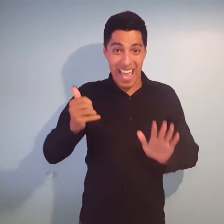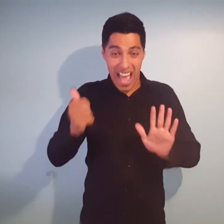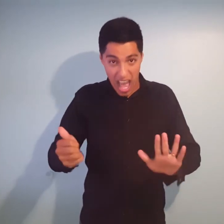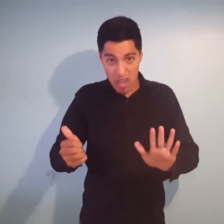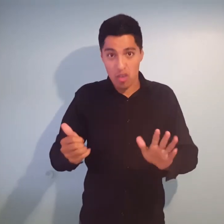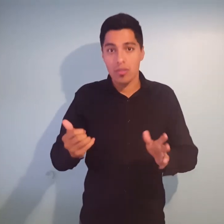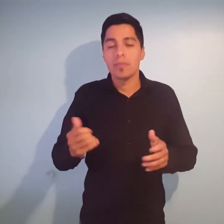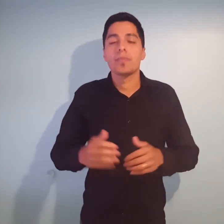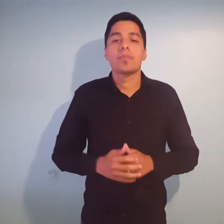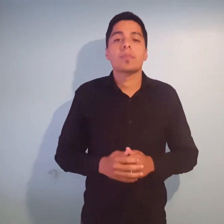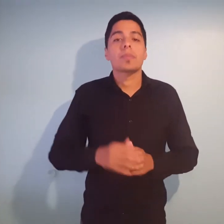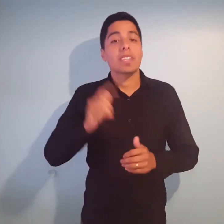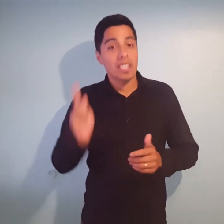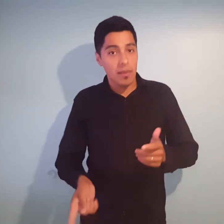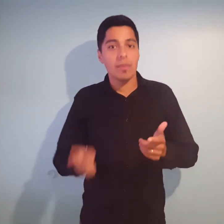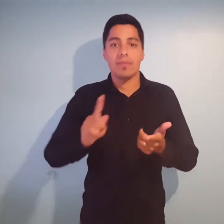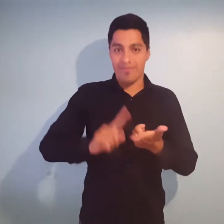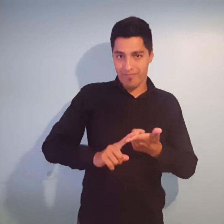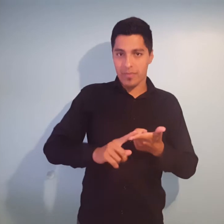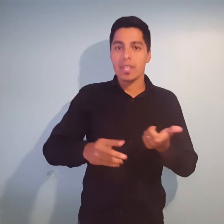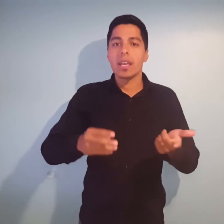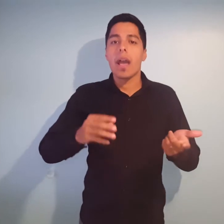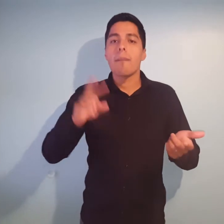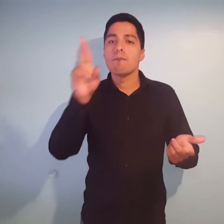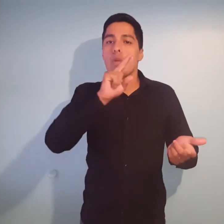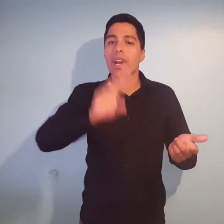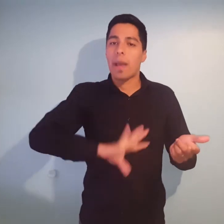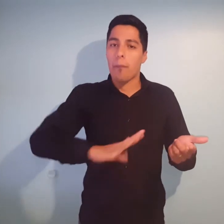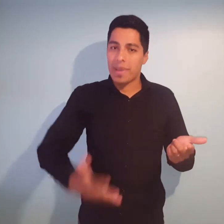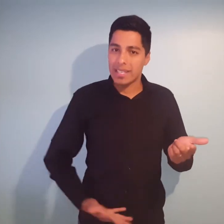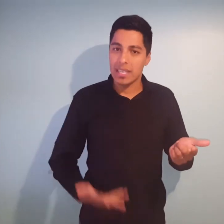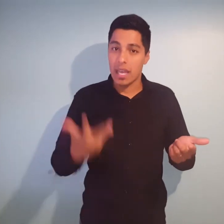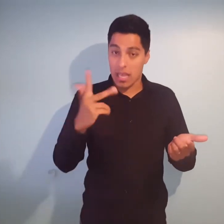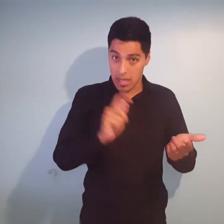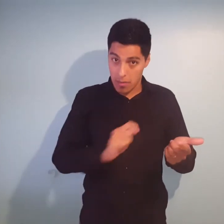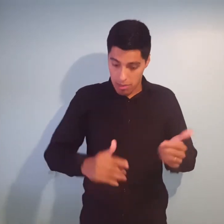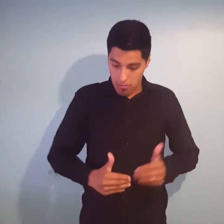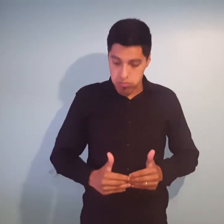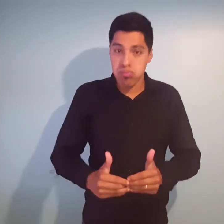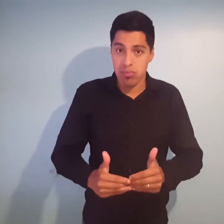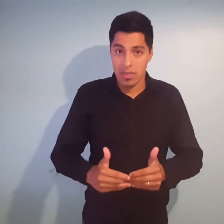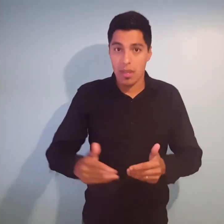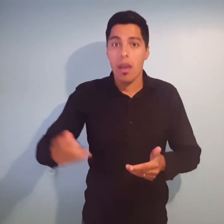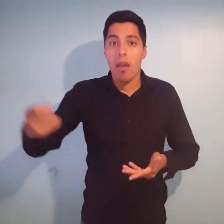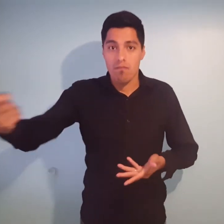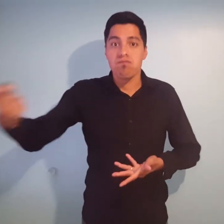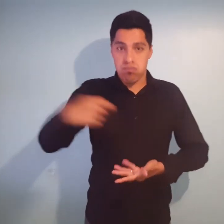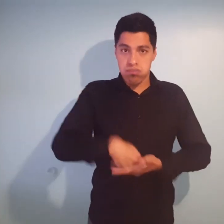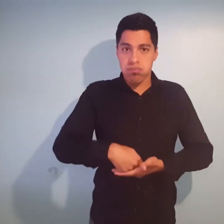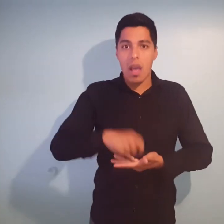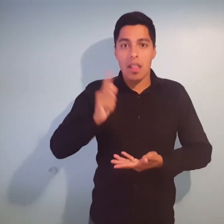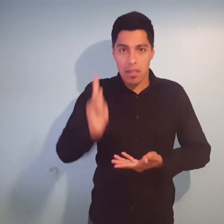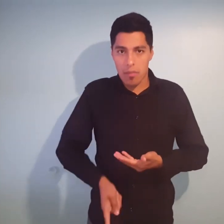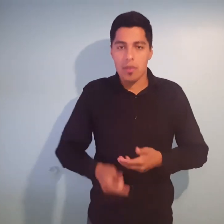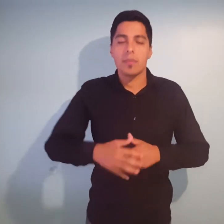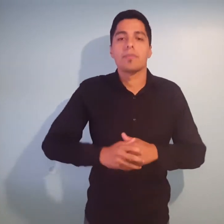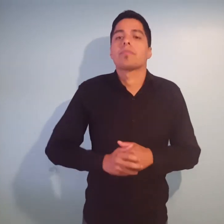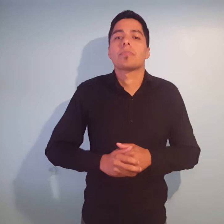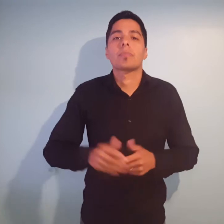por Hijo. También embarazadas a partir de los 3 meses, que actualmente perciben la Asignación por Embarazo, y